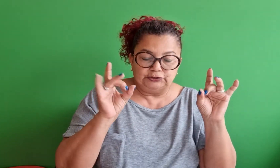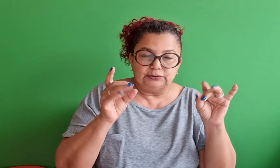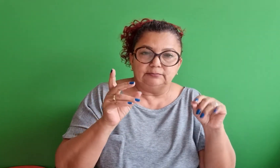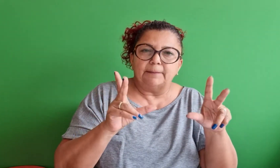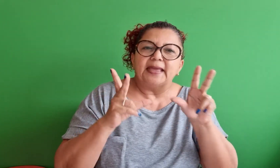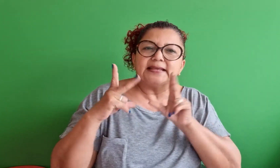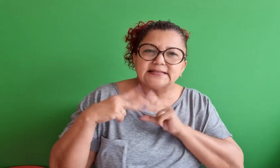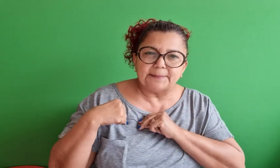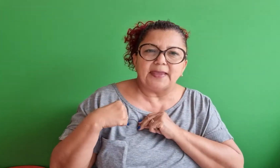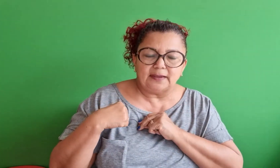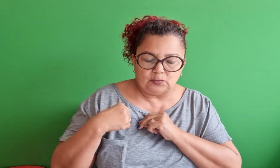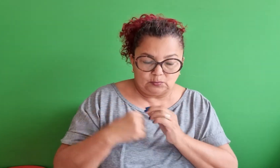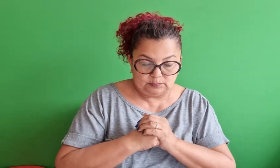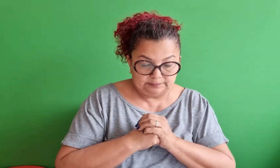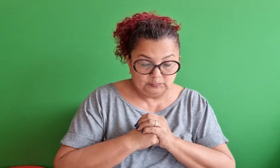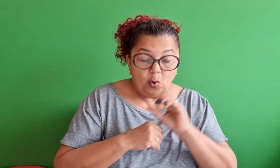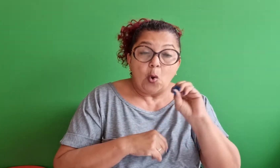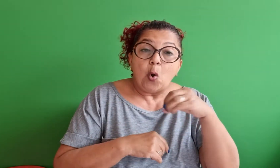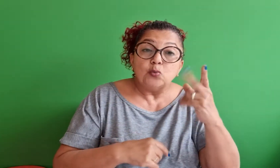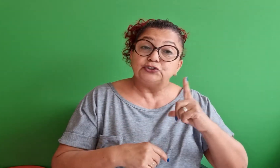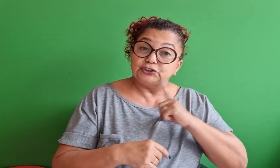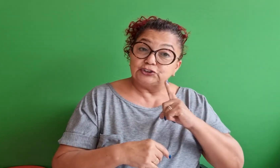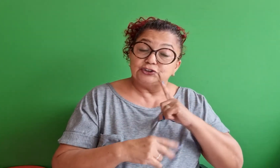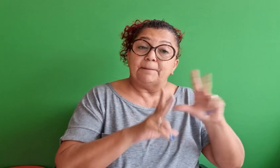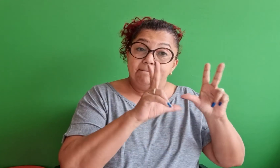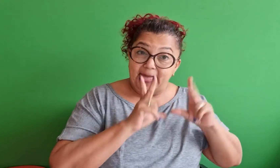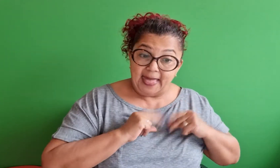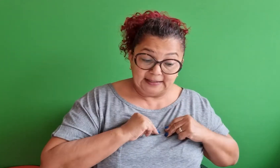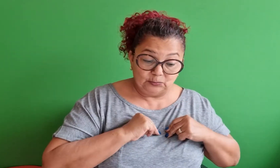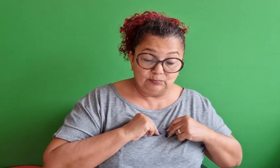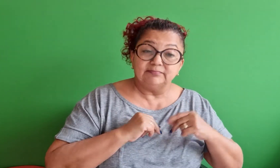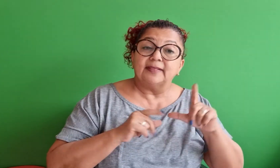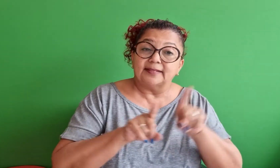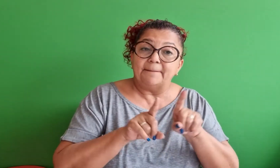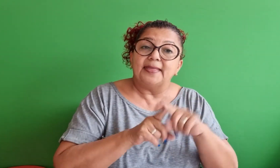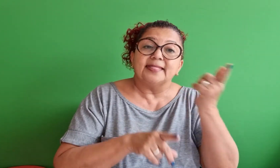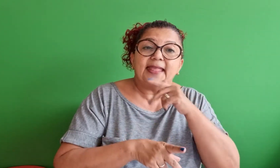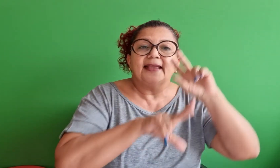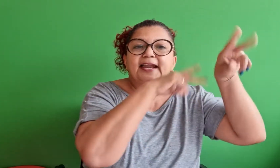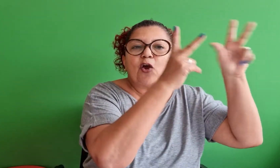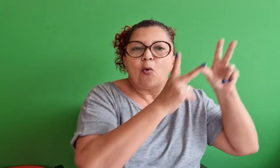são dignos de apreços e améritos e recompensa.